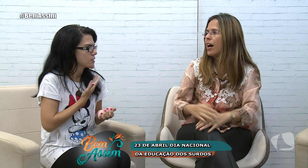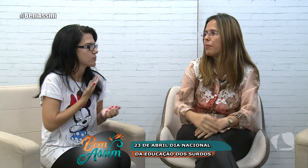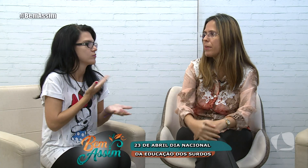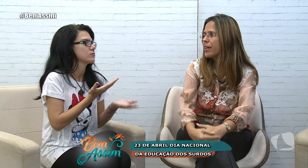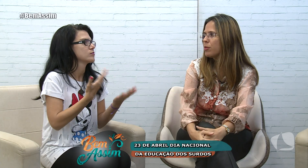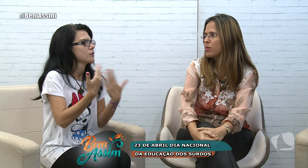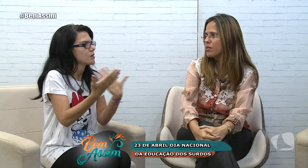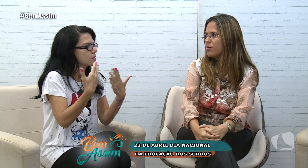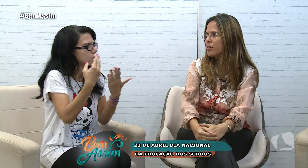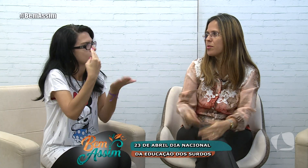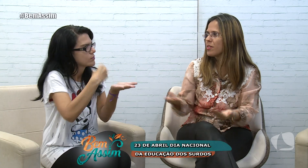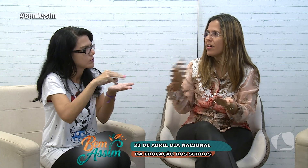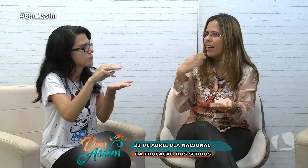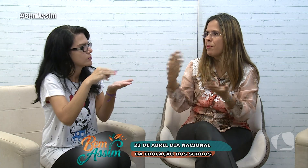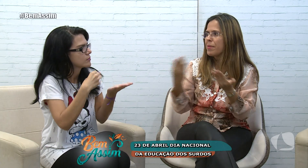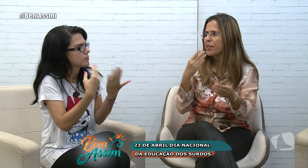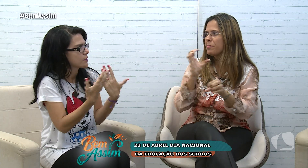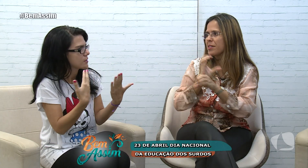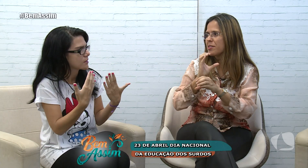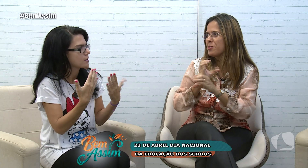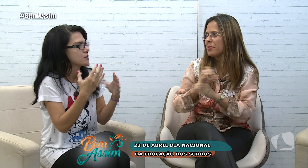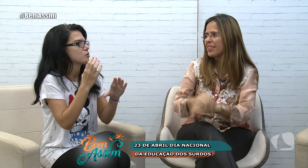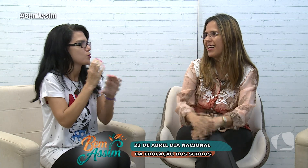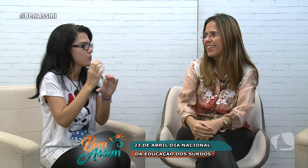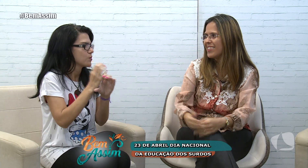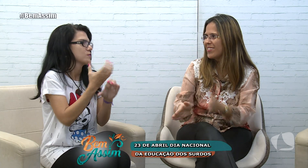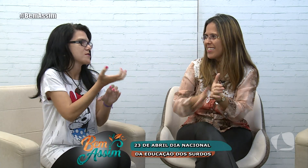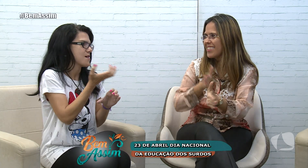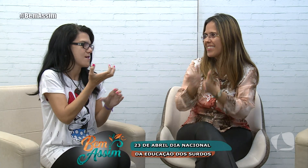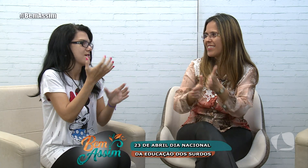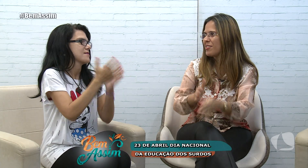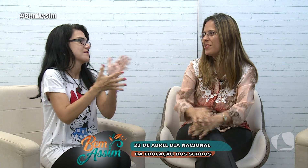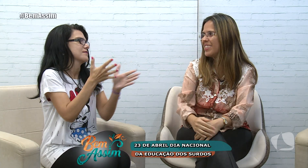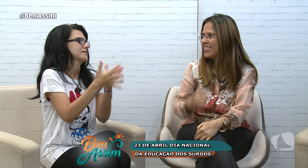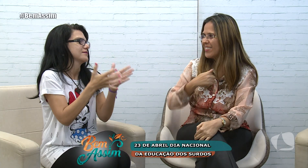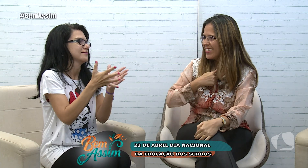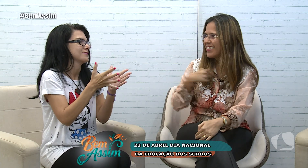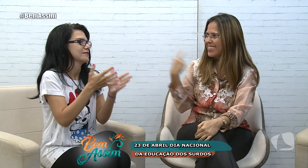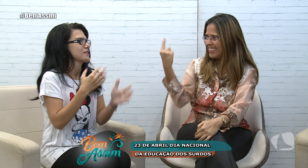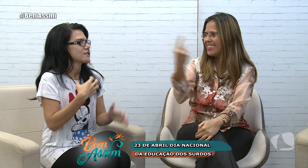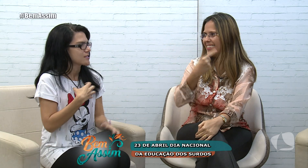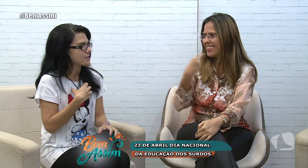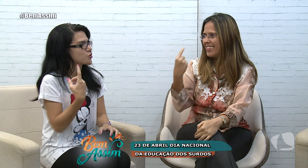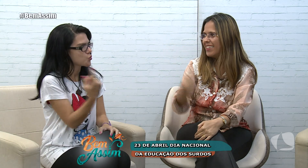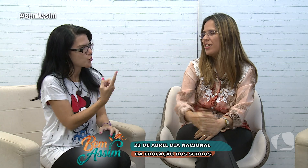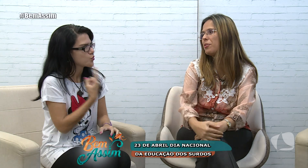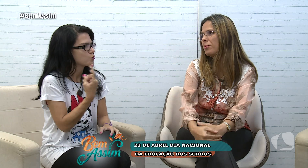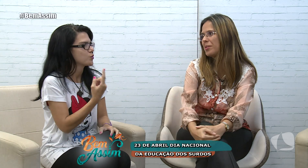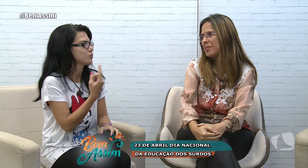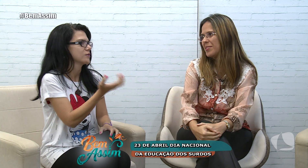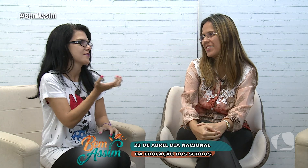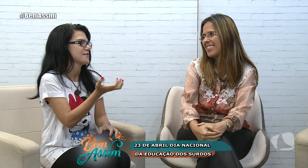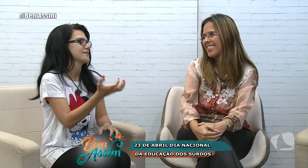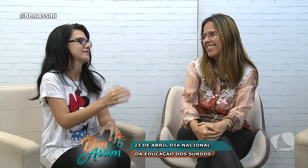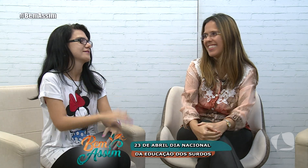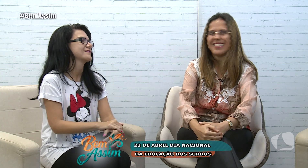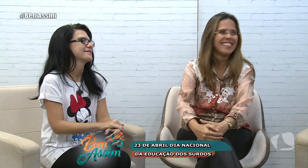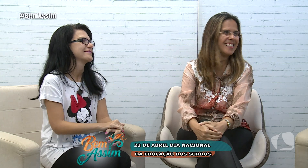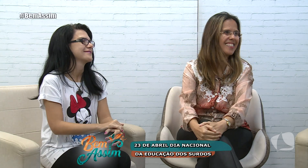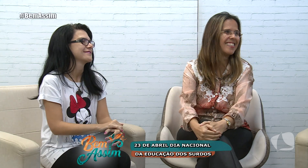Aprendam, meus amigos. Aprendam para se comunicar Libras comigo e com todos. Muito